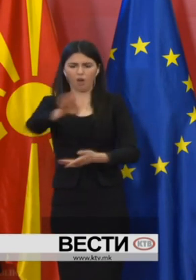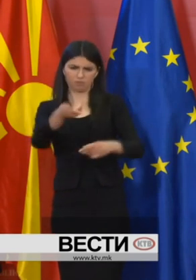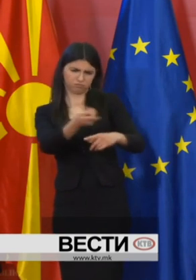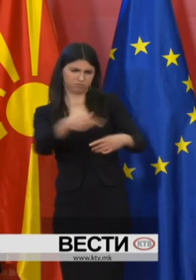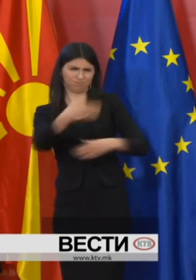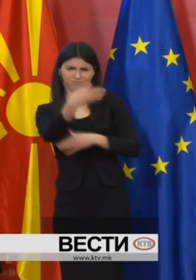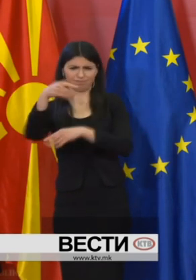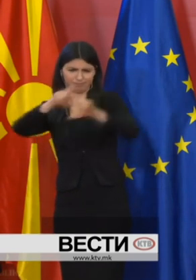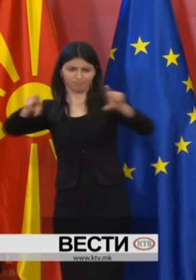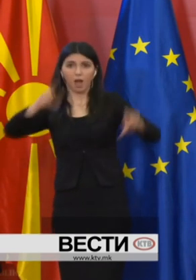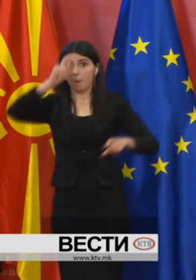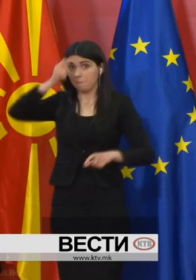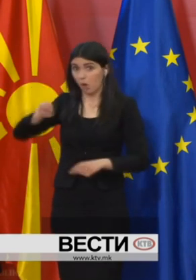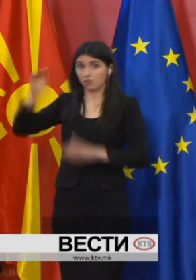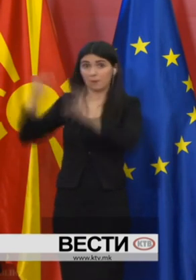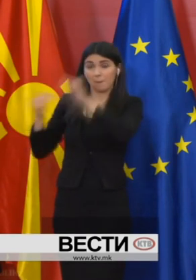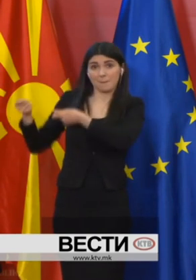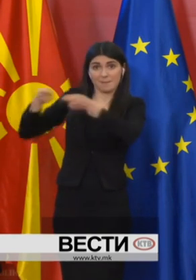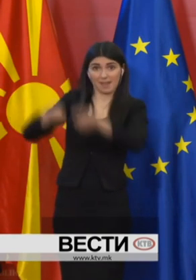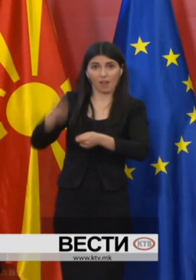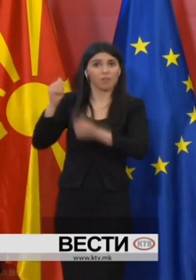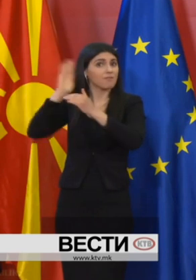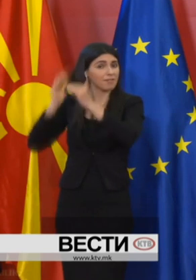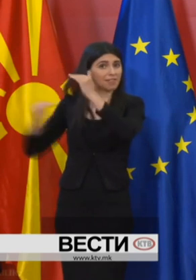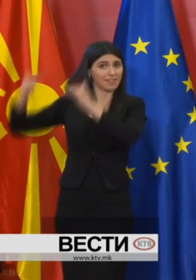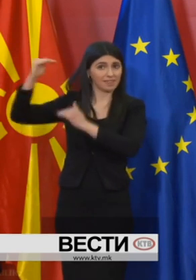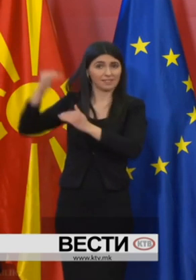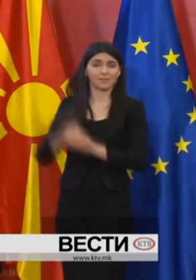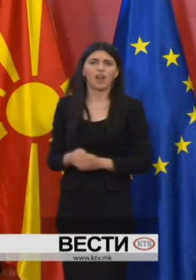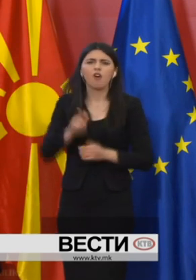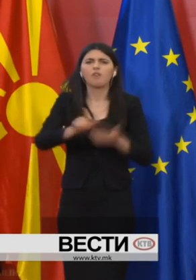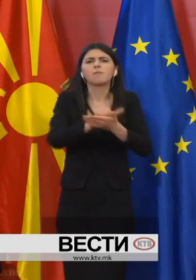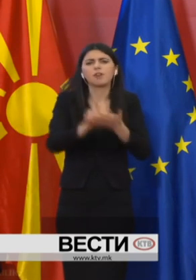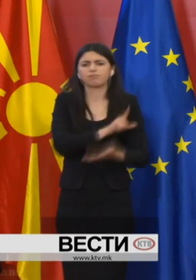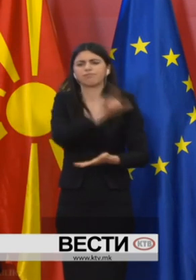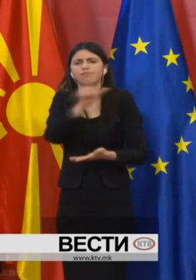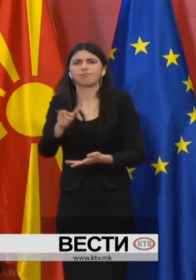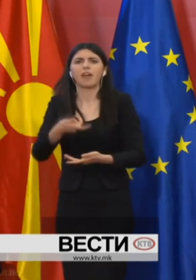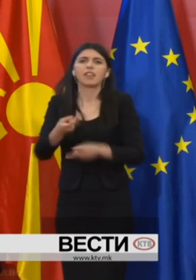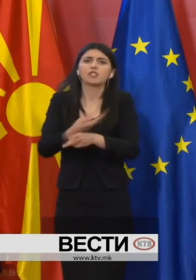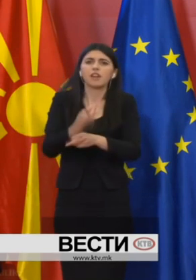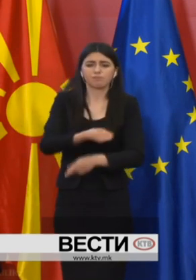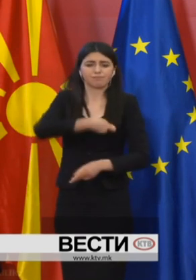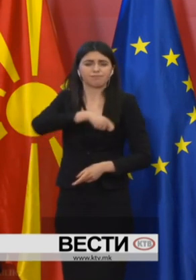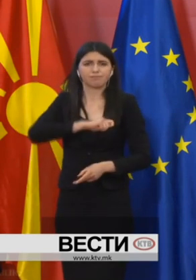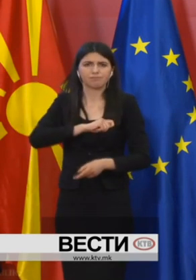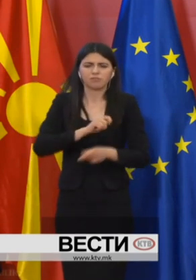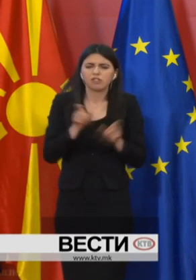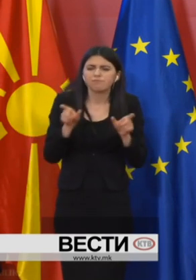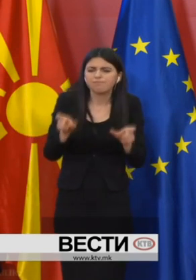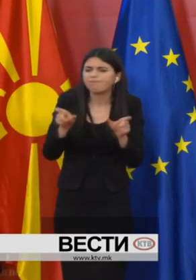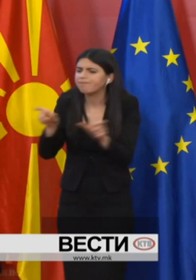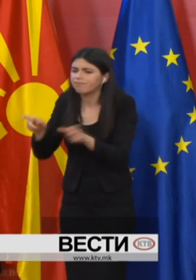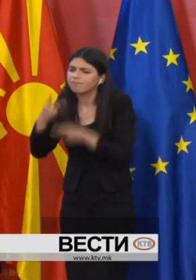угостителите ги почитуваат мерките. Во овој период, државниот пазарен инспекторат интензивно ги